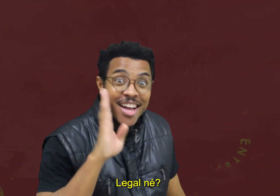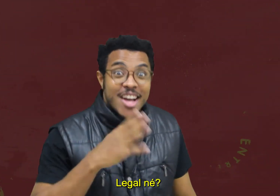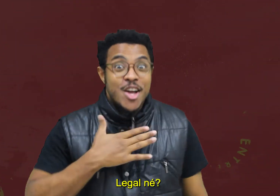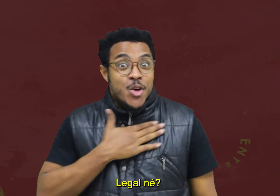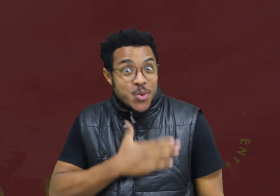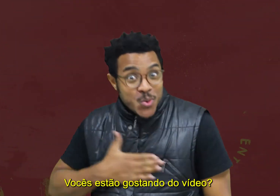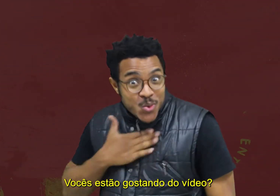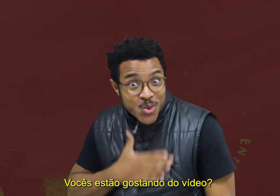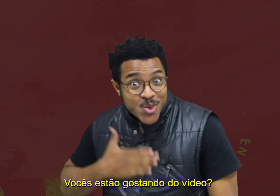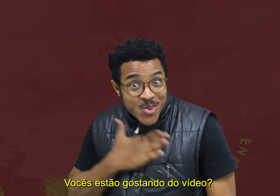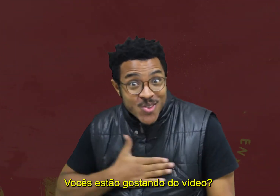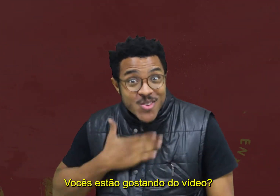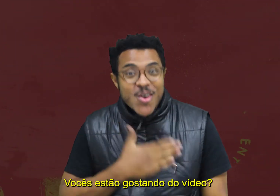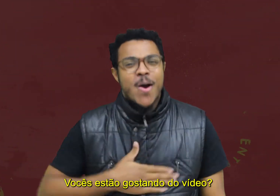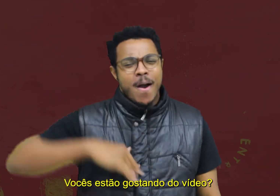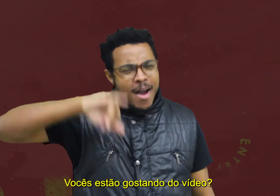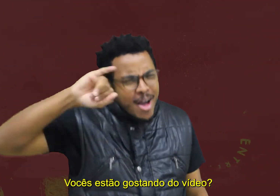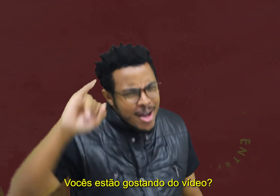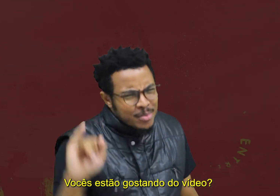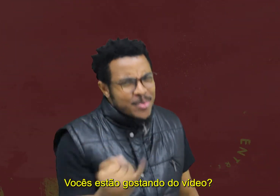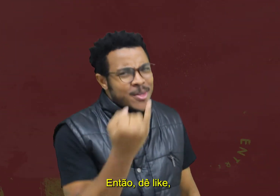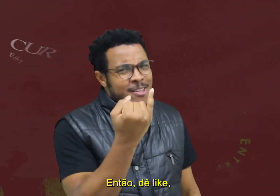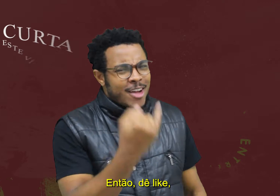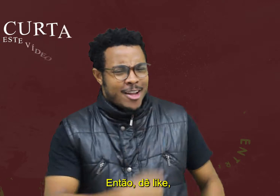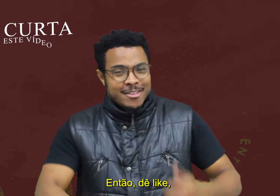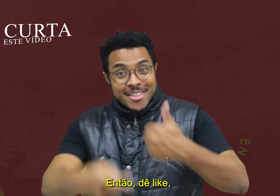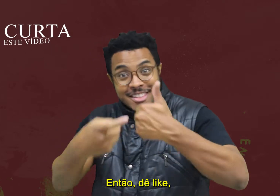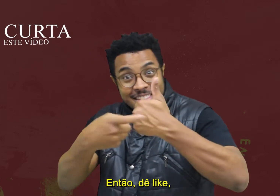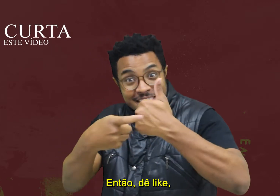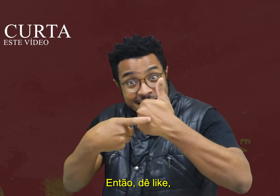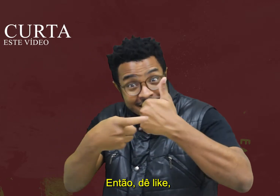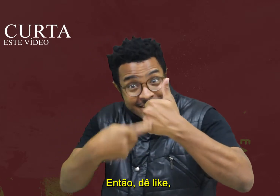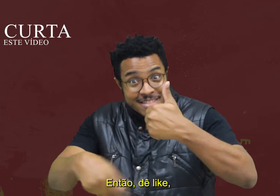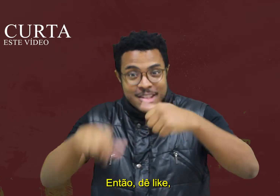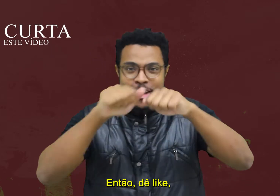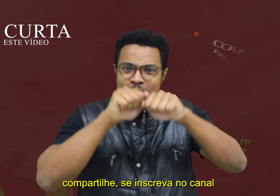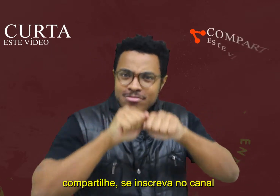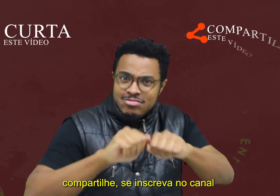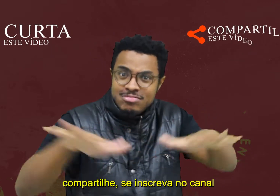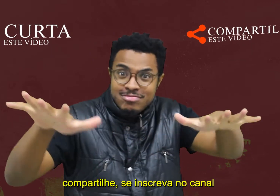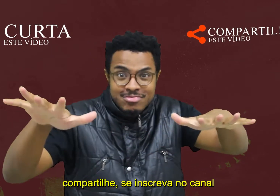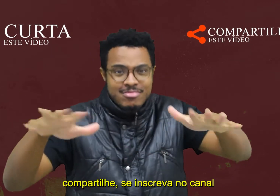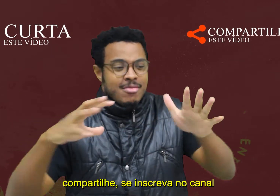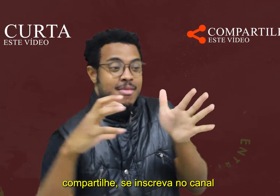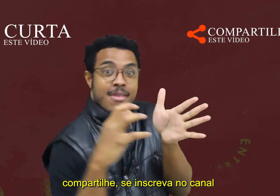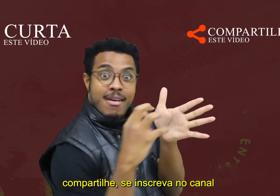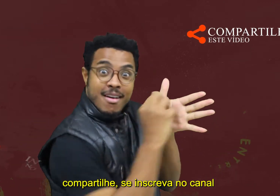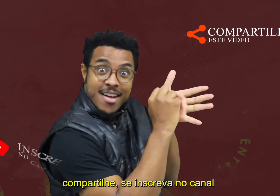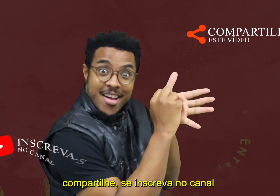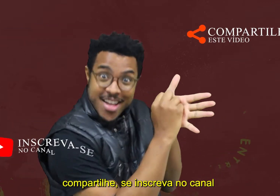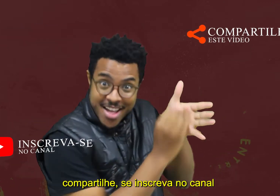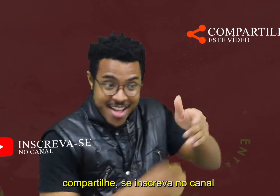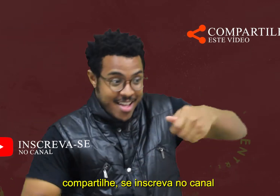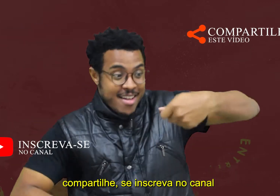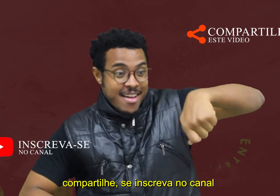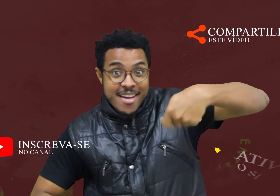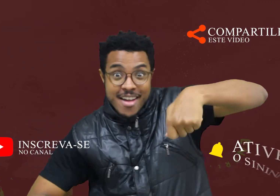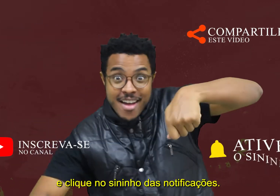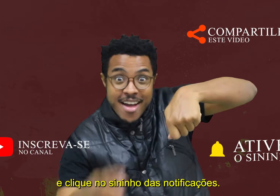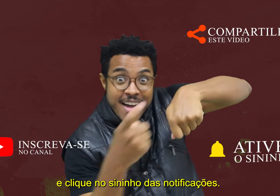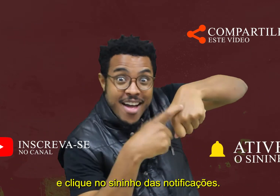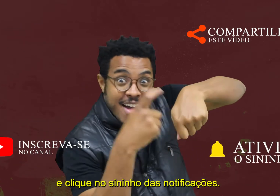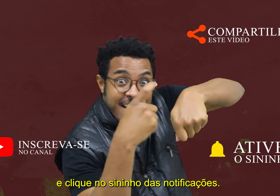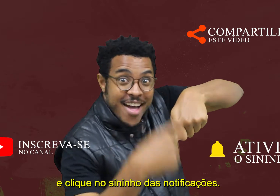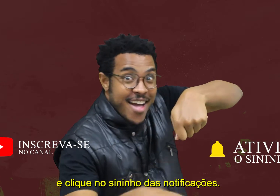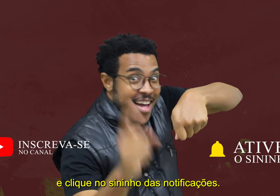Legal, né? Vocês estão gostando do vídeo? Então, dê like, compartilhe, se inscreva no canal,